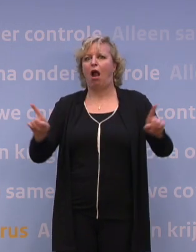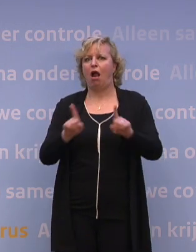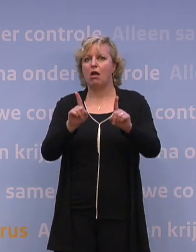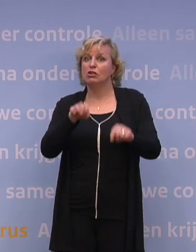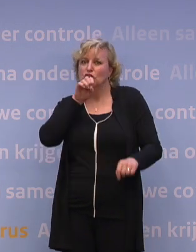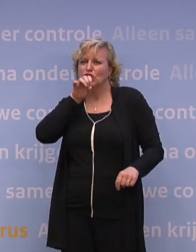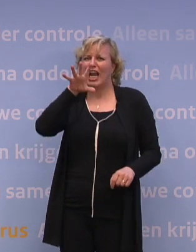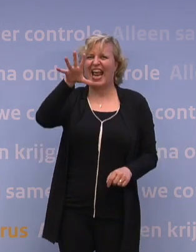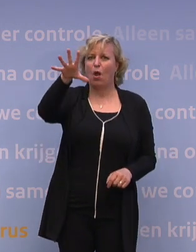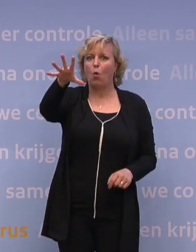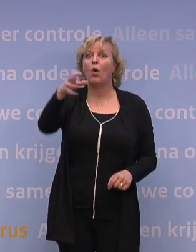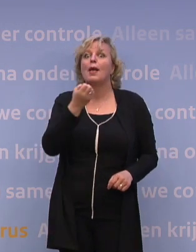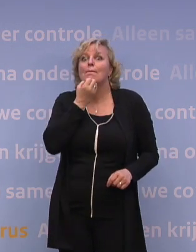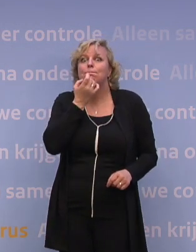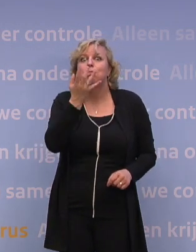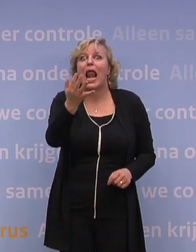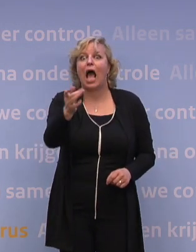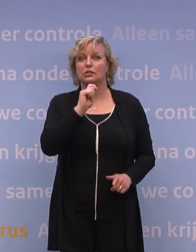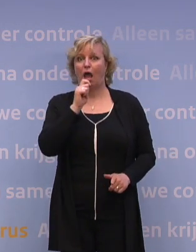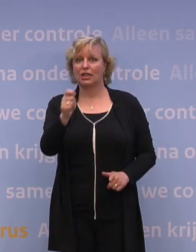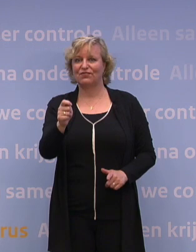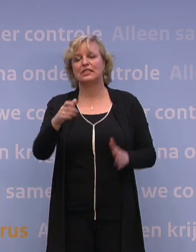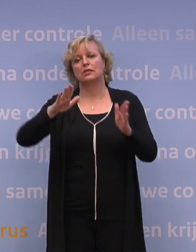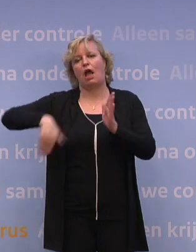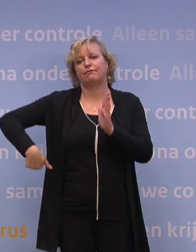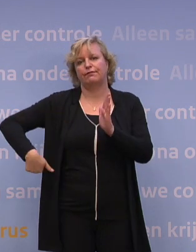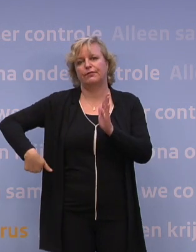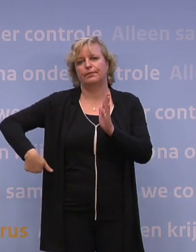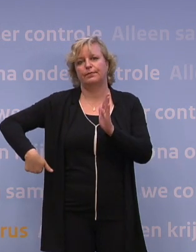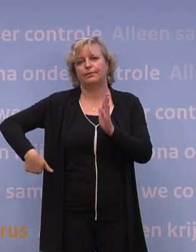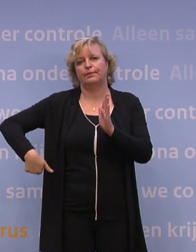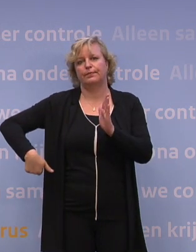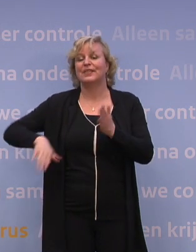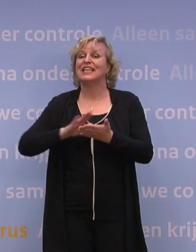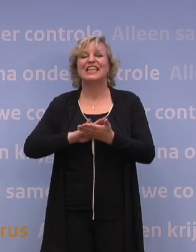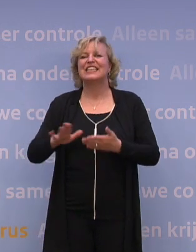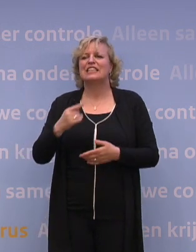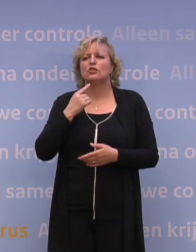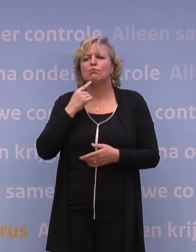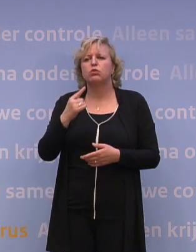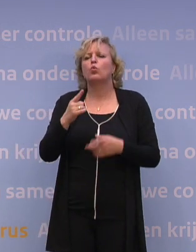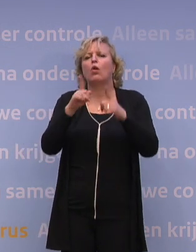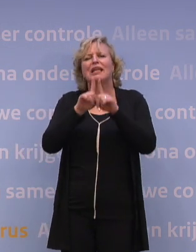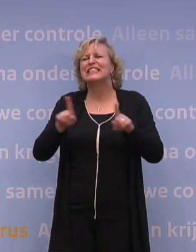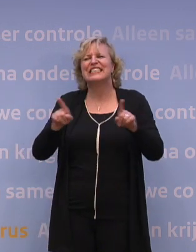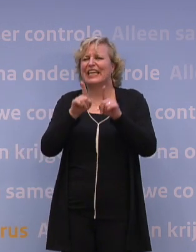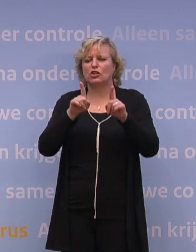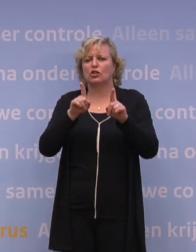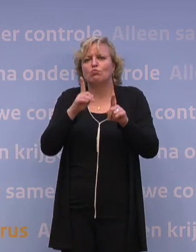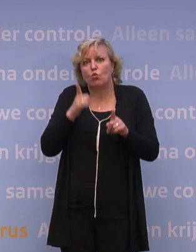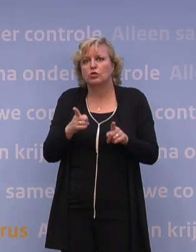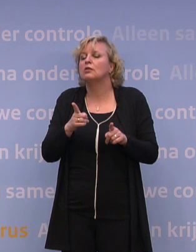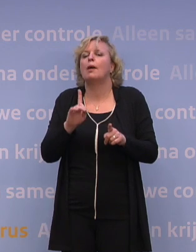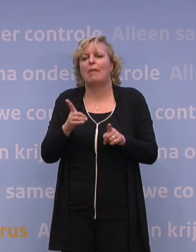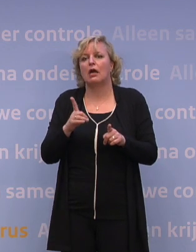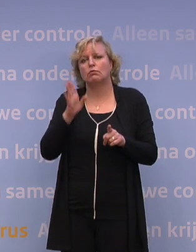- en blaasadvies vervalt. Het was geen advies om te gaan zingen, schreeuwen of blazen, het was het advies om dat niet te doen en dat advies